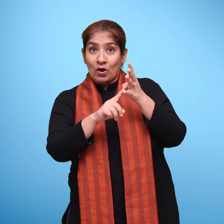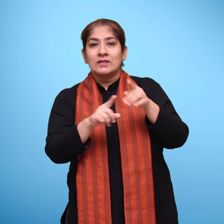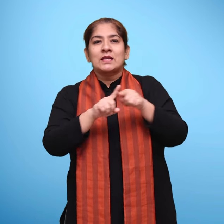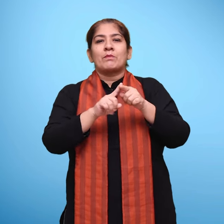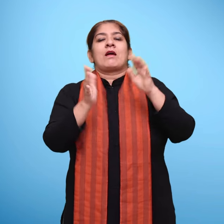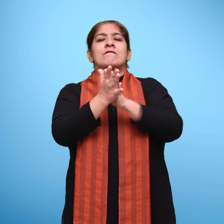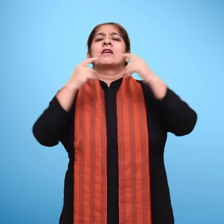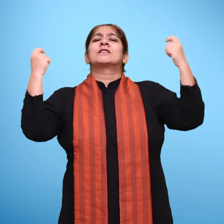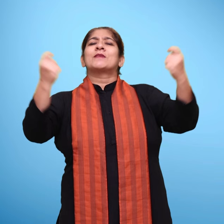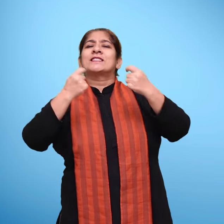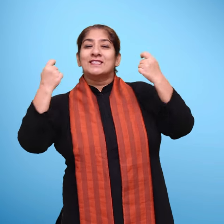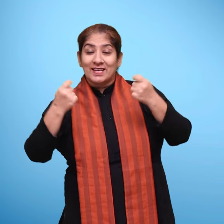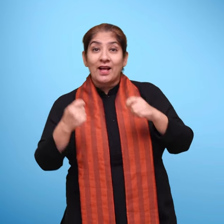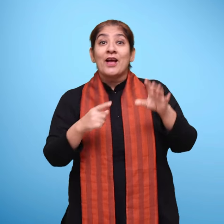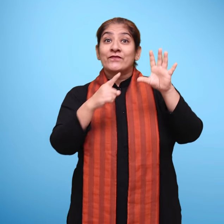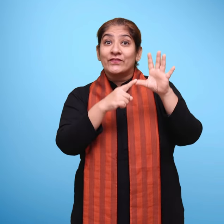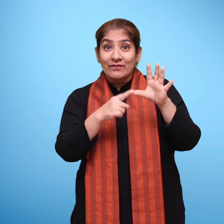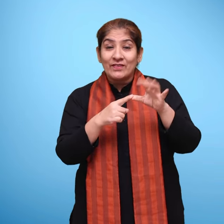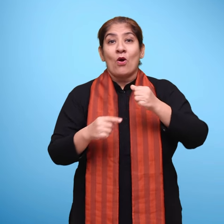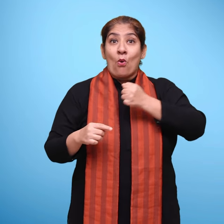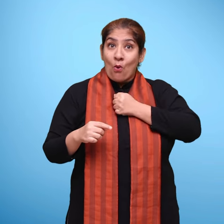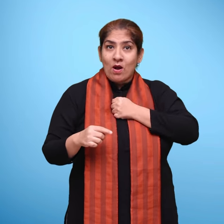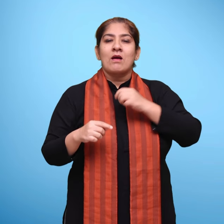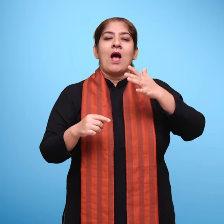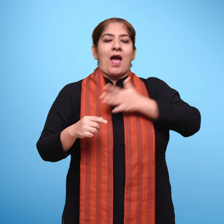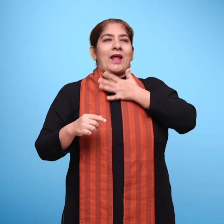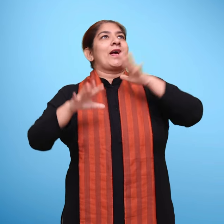त्योहार और मेले तथा हरी भरी दुनिया